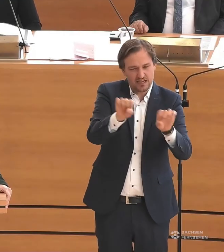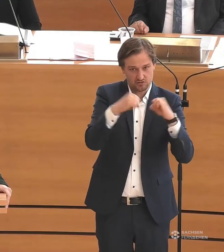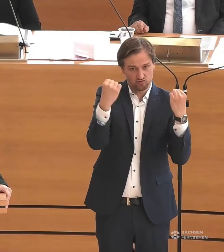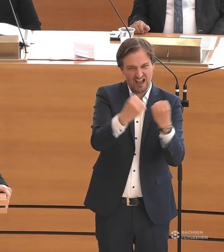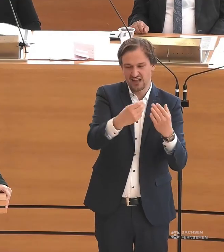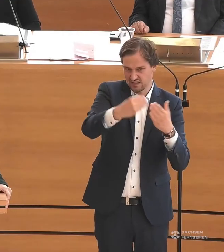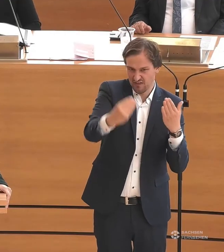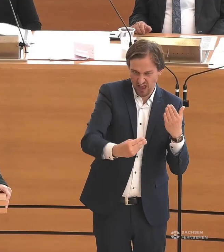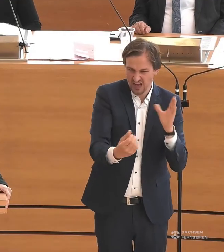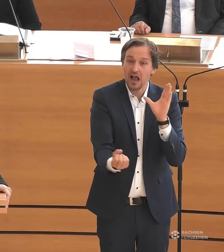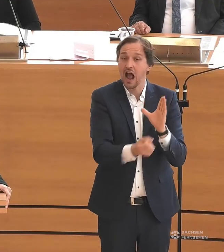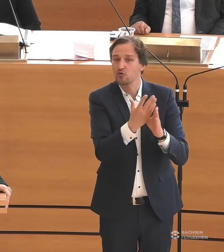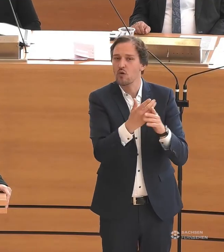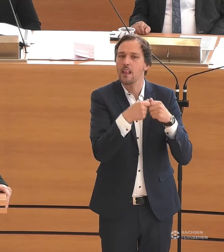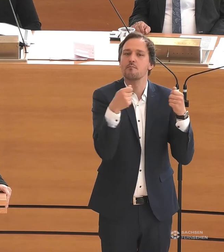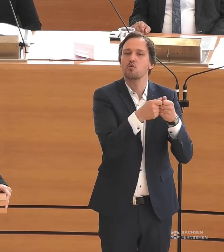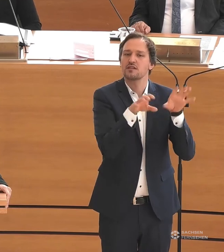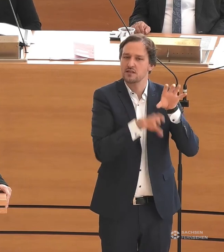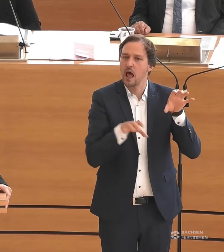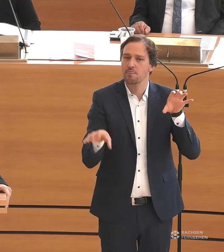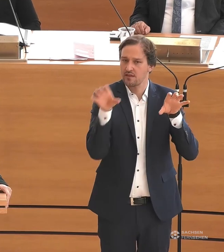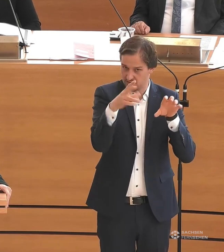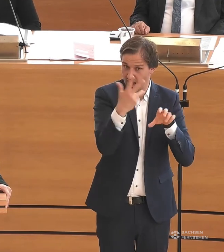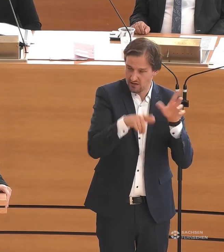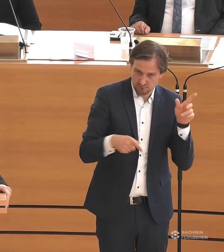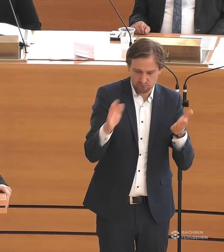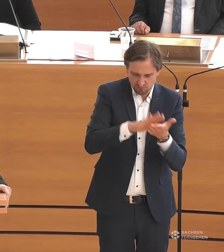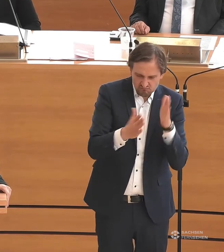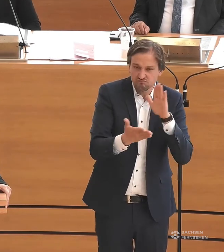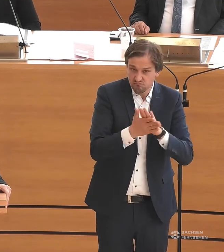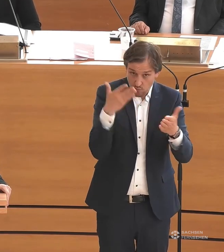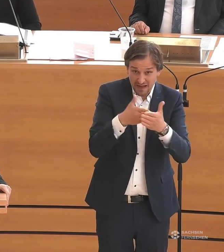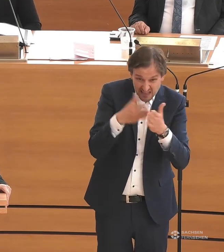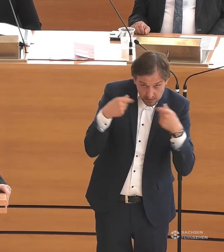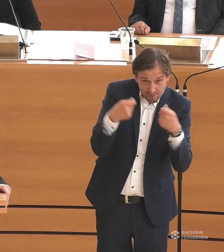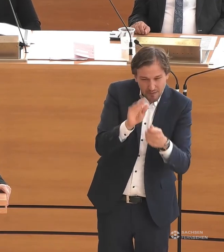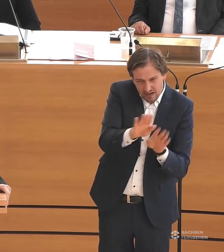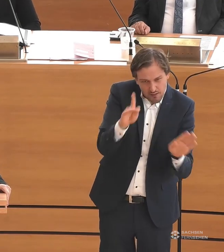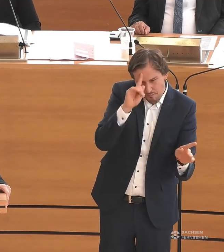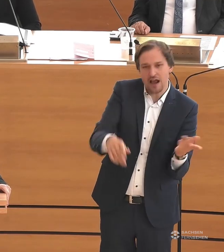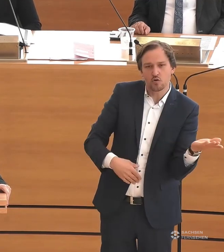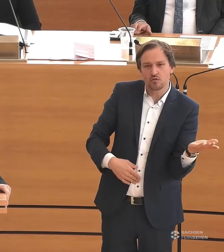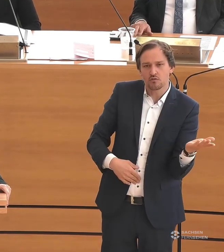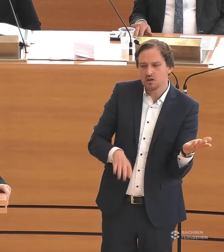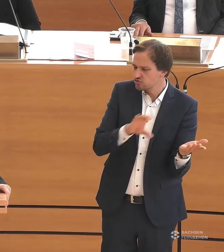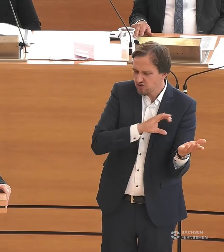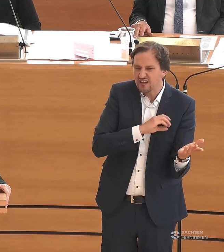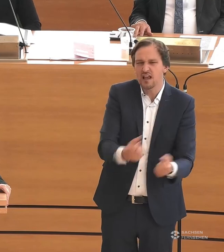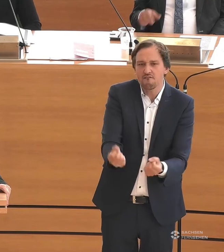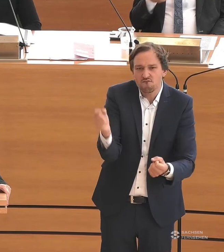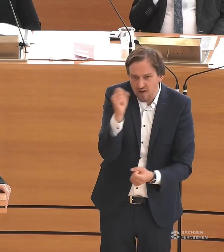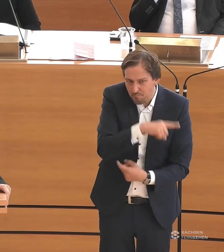der aktuell zwischen den Ländern vereinbart wurde. Und hier sagen die Behindertenverbände, dass hier die Chance vertan wurde, einen